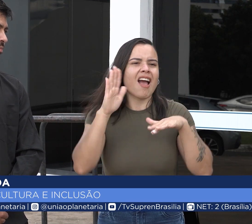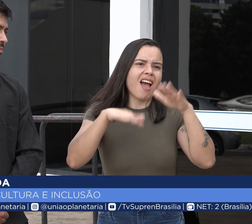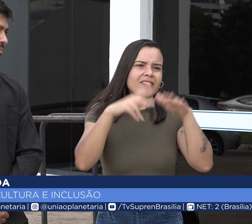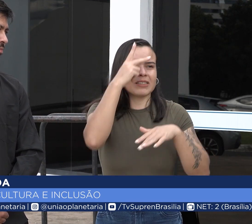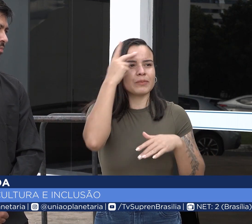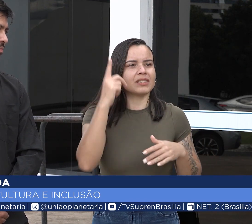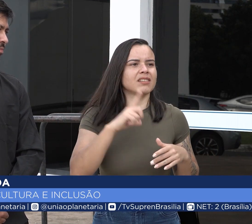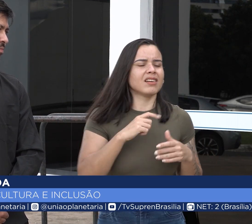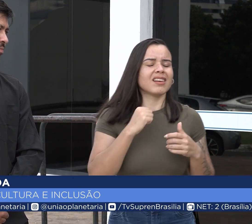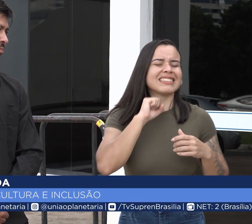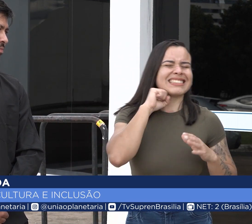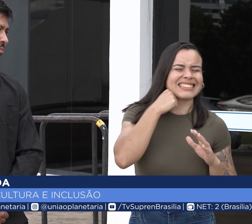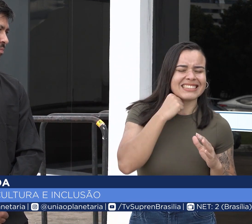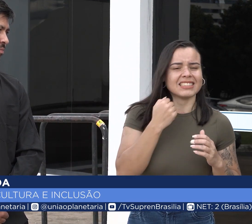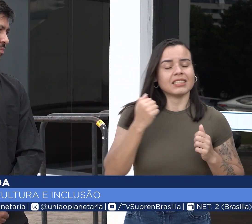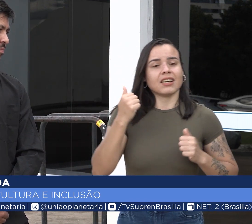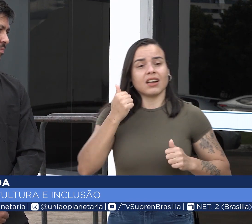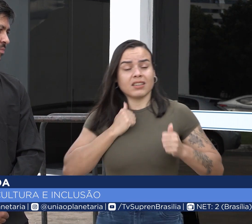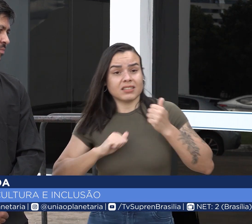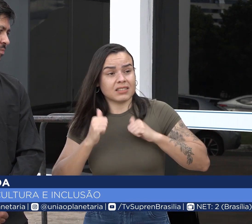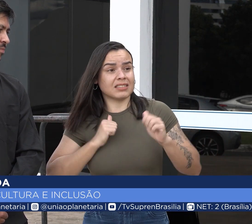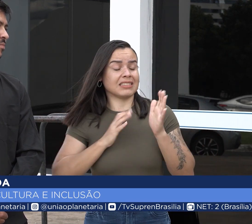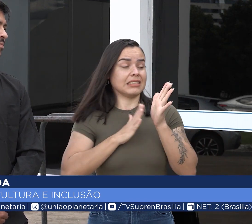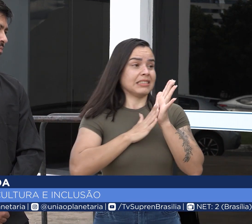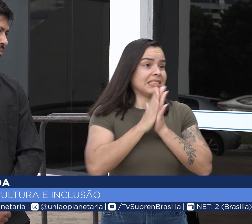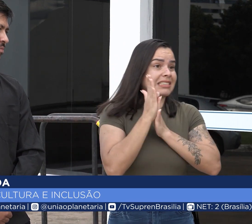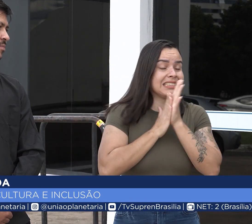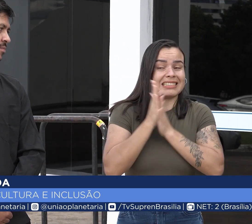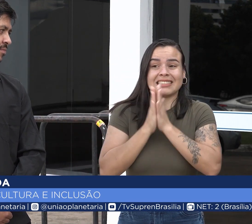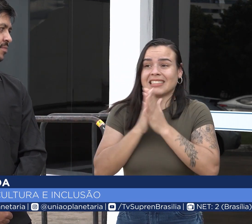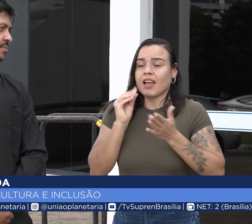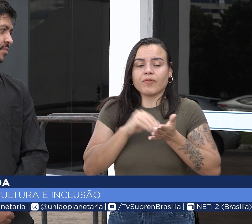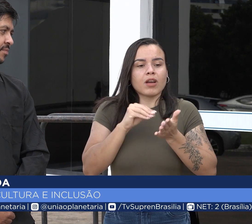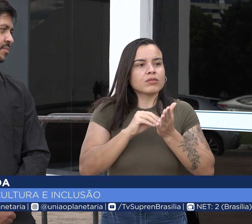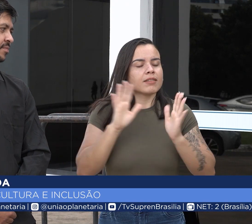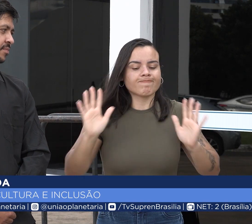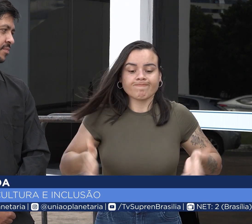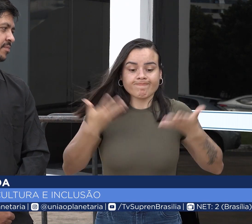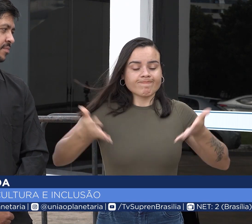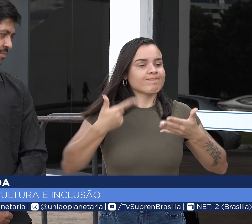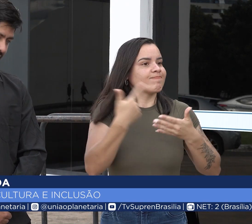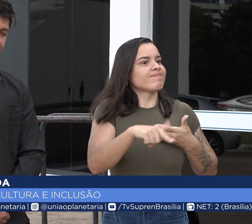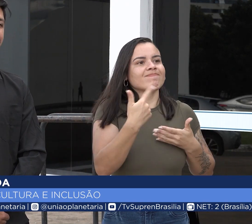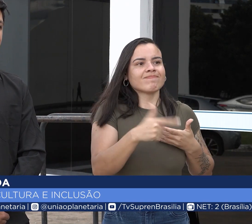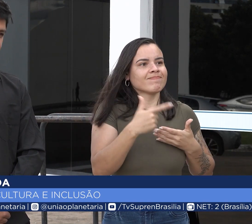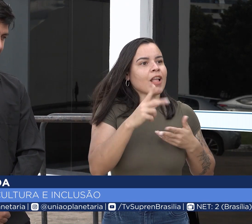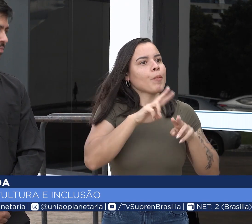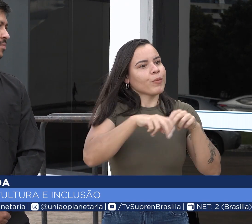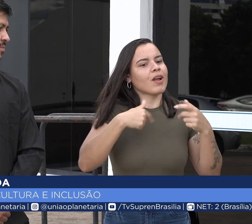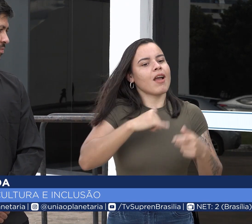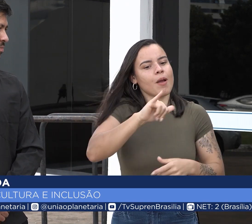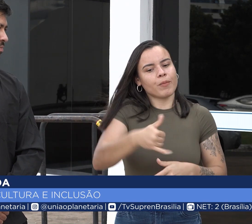que até a ansiedade, o estresse, ele some, porque no lugar da arte parece que ela me pulsiona,